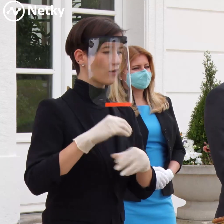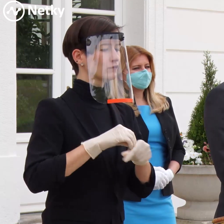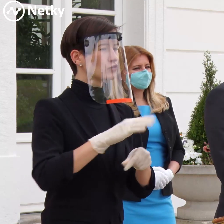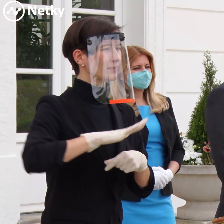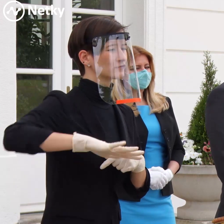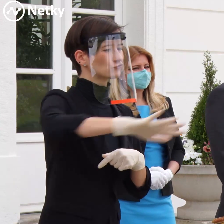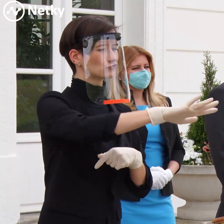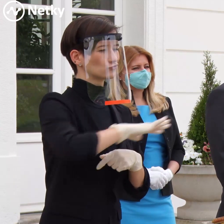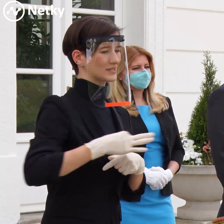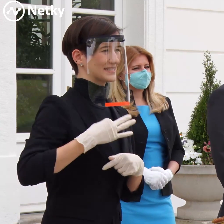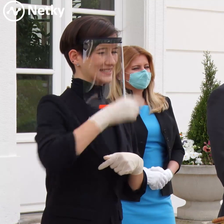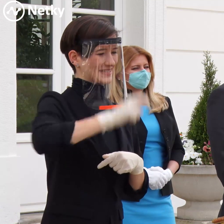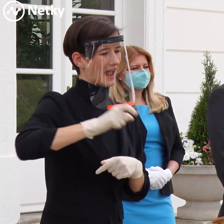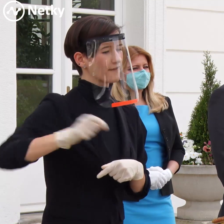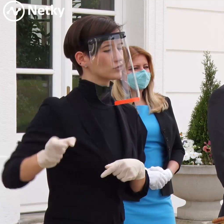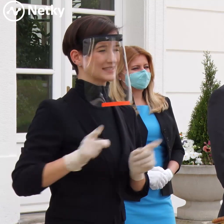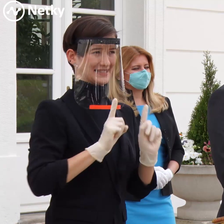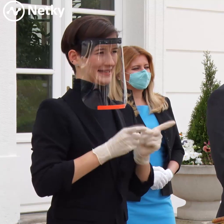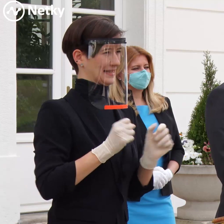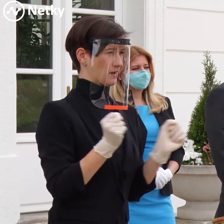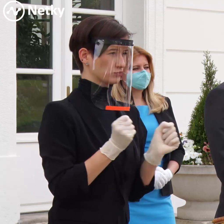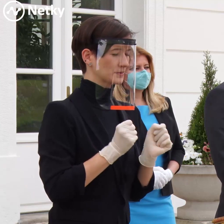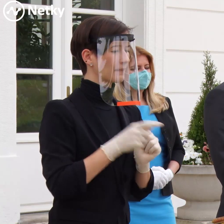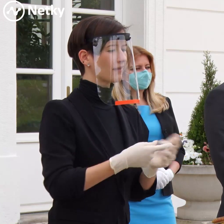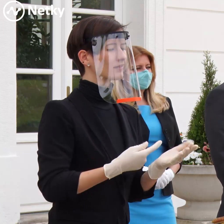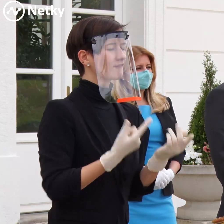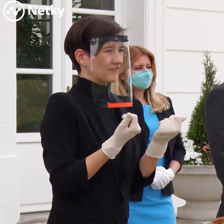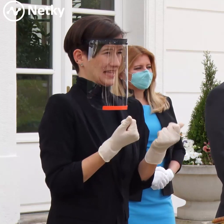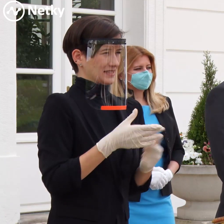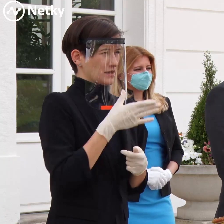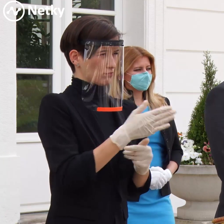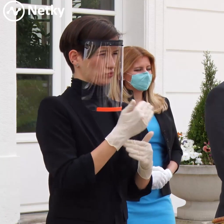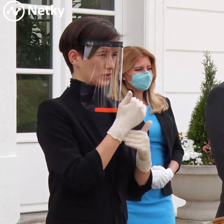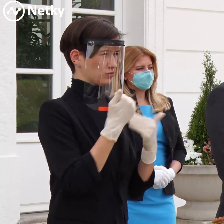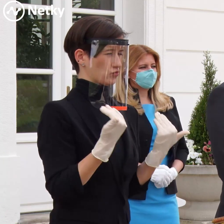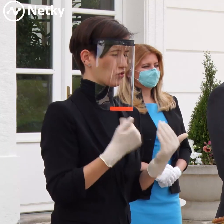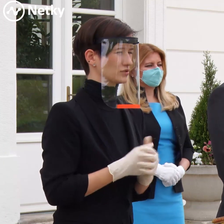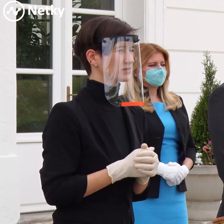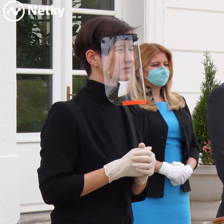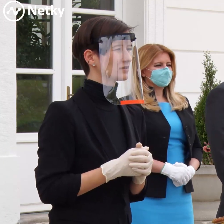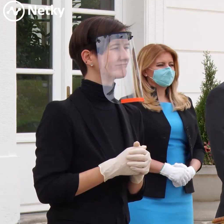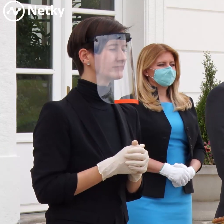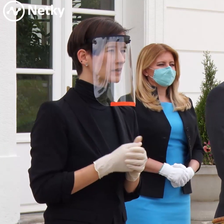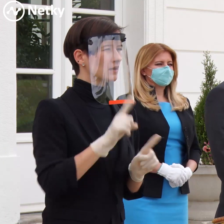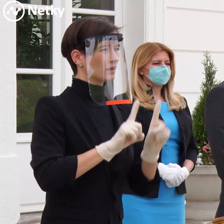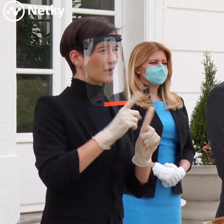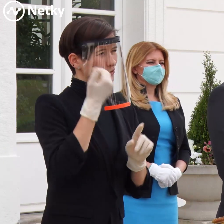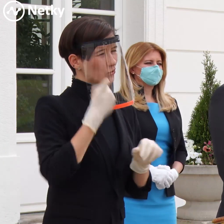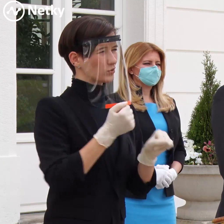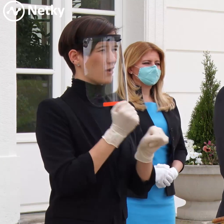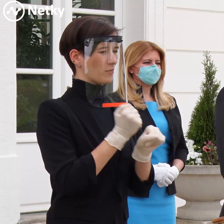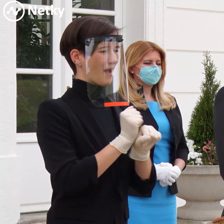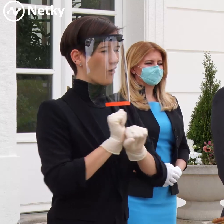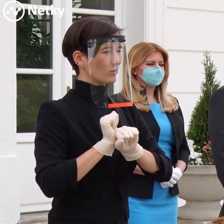Slovensku naozaj sa nemusia obávať a dostanú dostatok financí. Ja len chcem upozorniť, že tieto tlaky tu prichádzajú, a